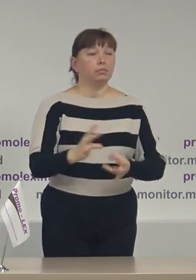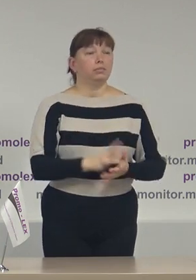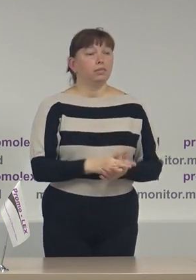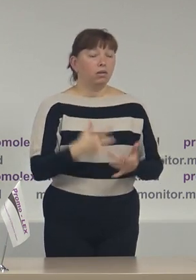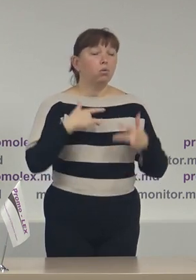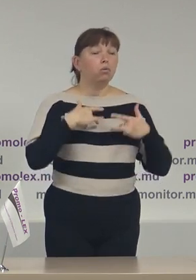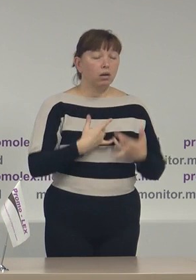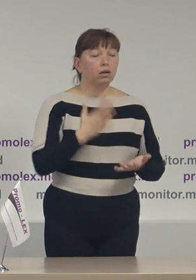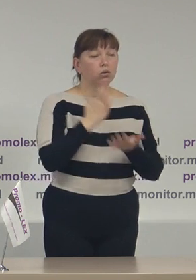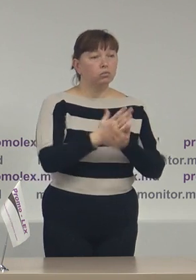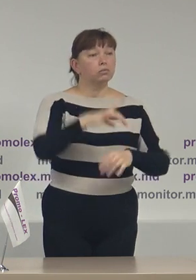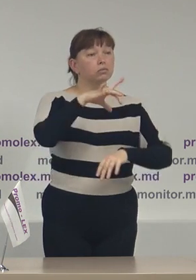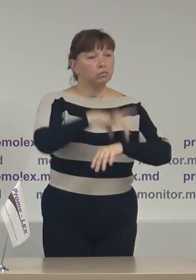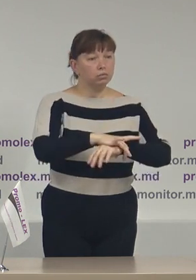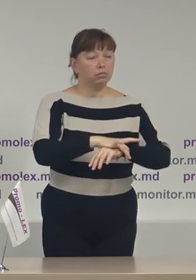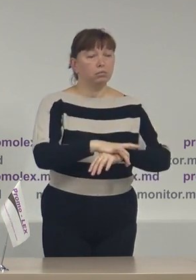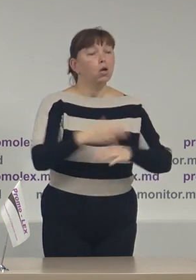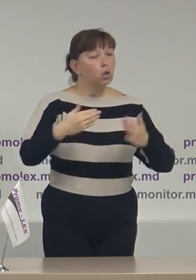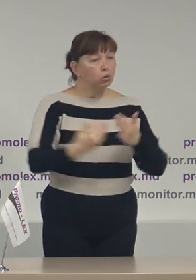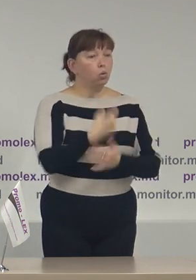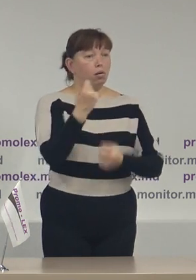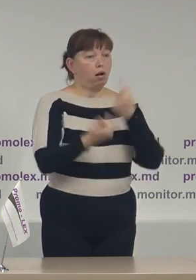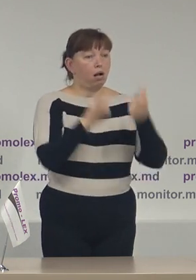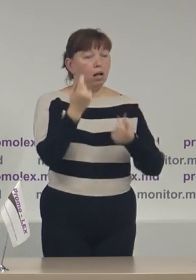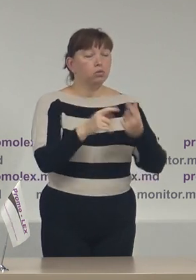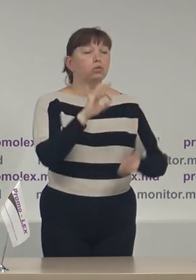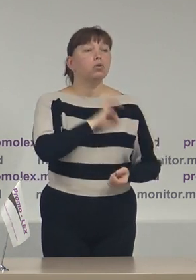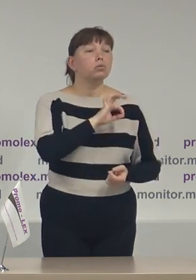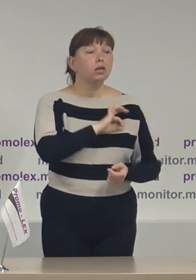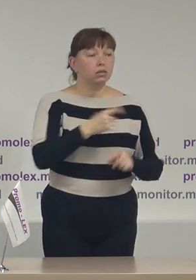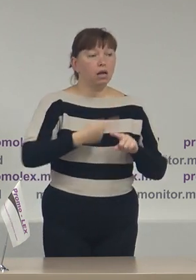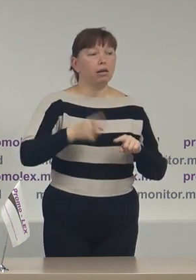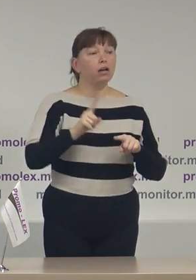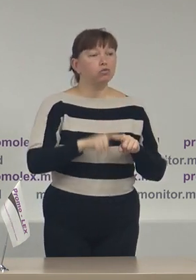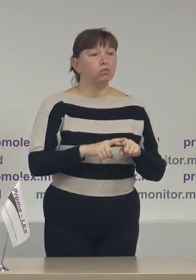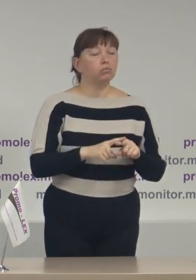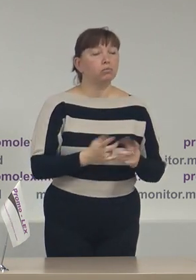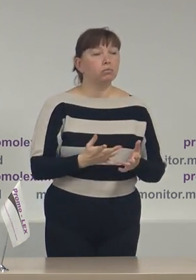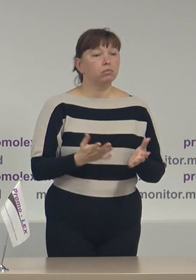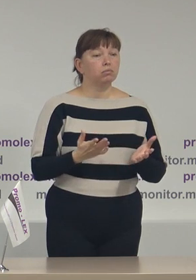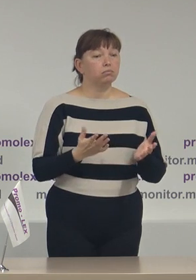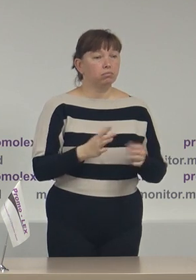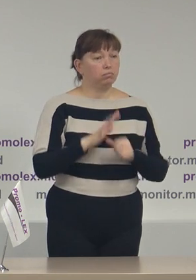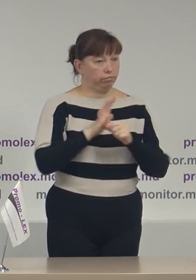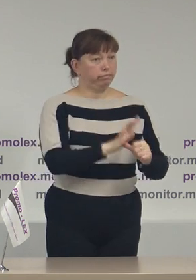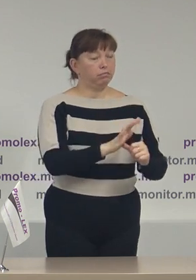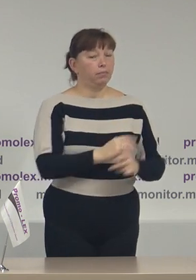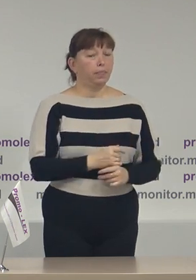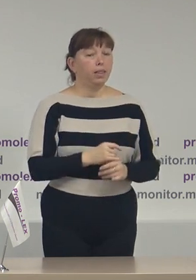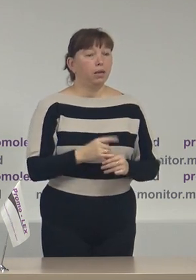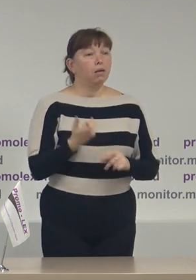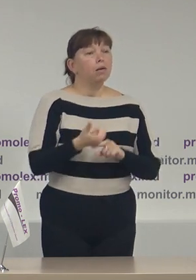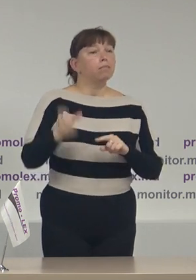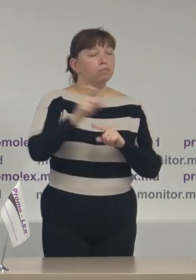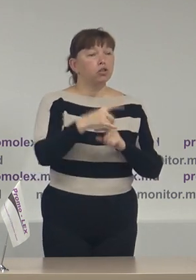atestăm noi cazuri de utilizare acestui discurs, în mare